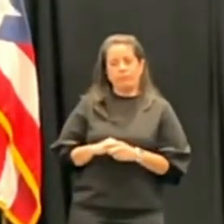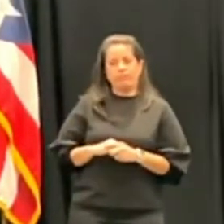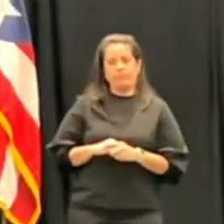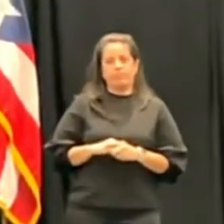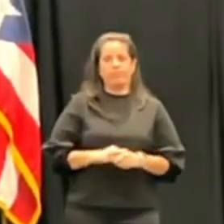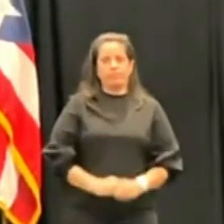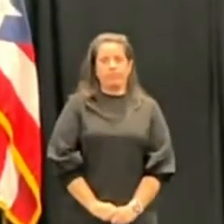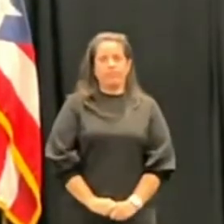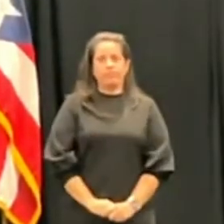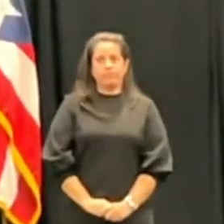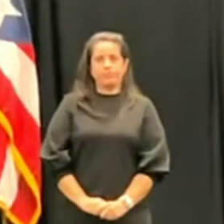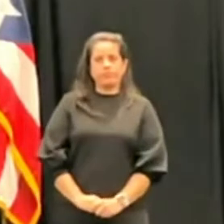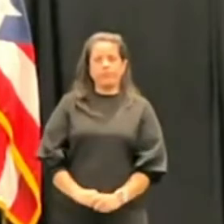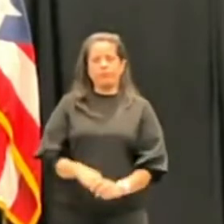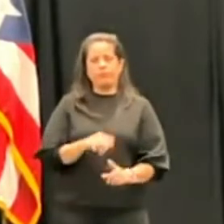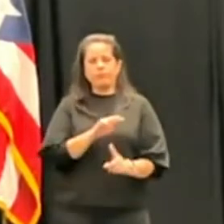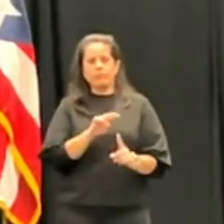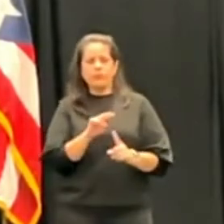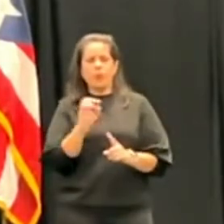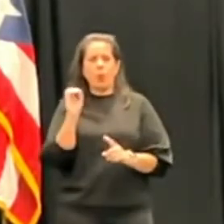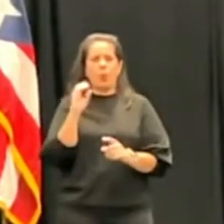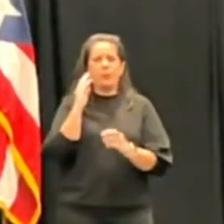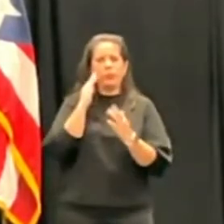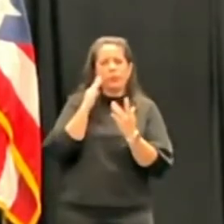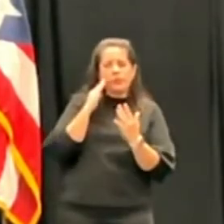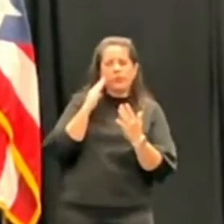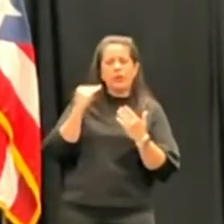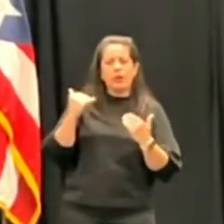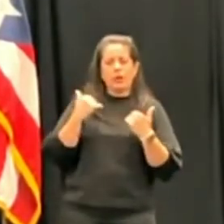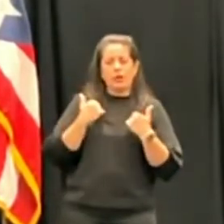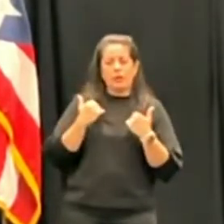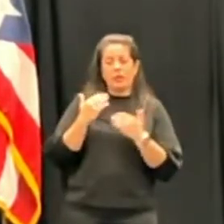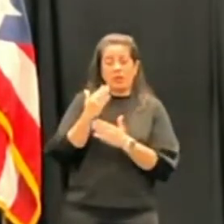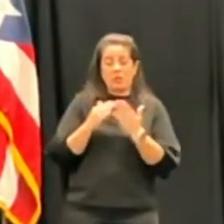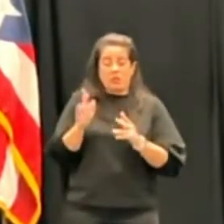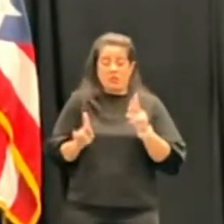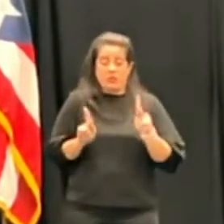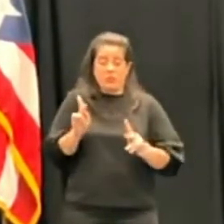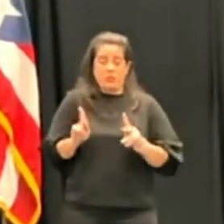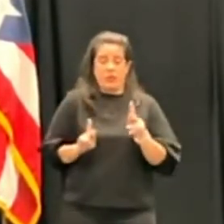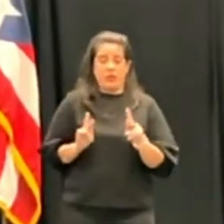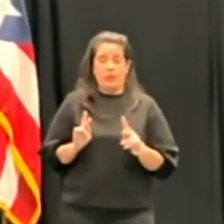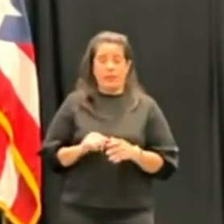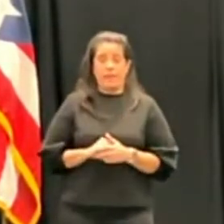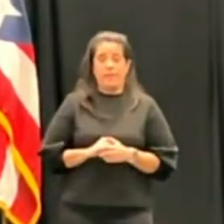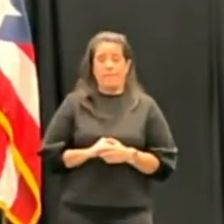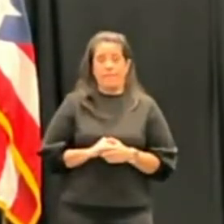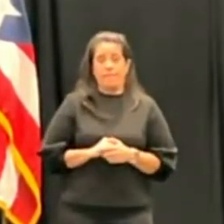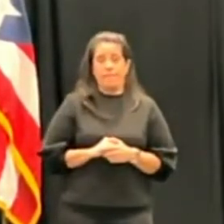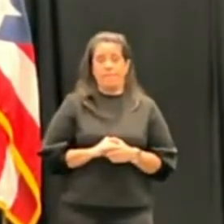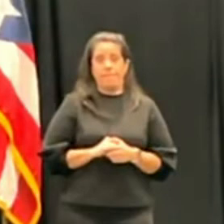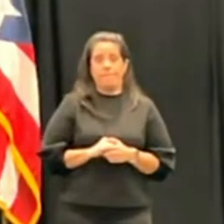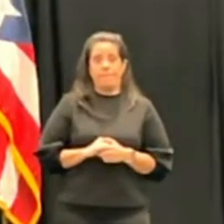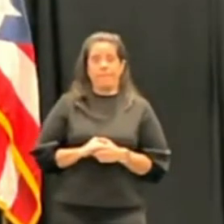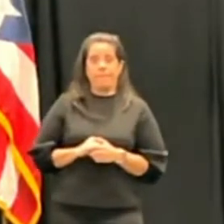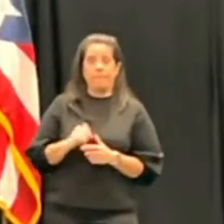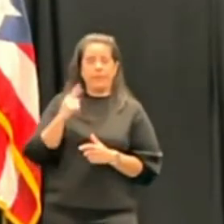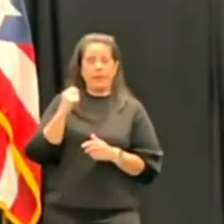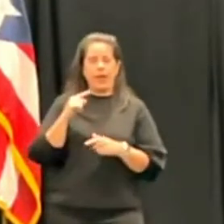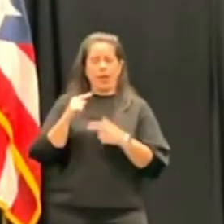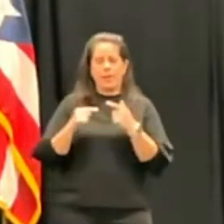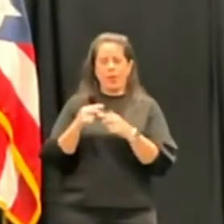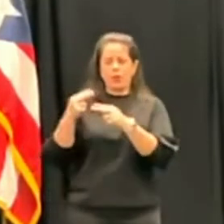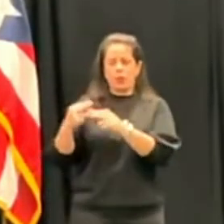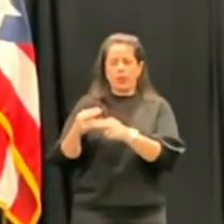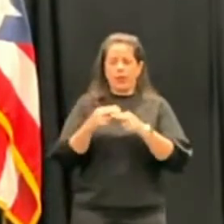proyección o las preocupaciones que puedan tener algunas personas al considerar que los nombramientos